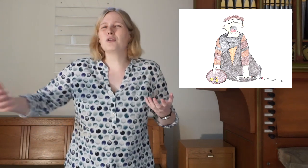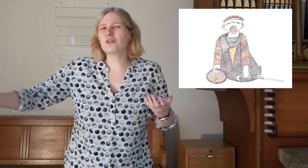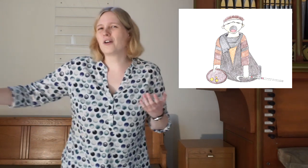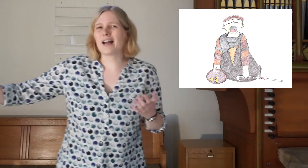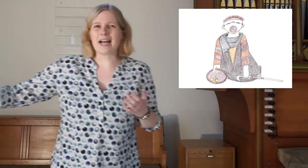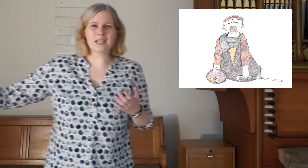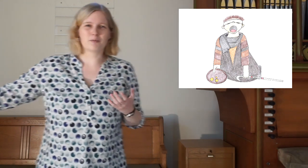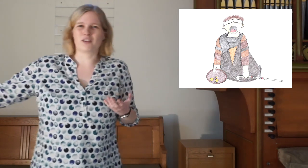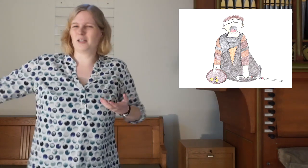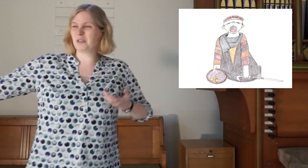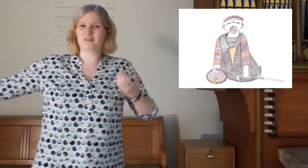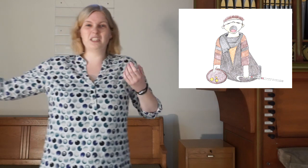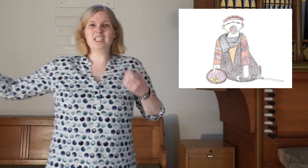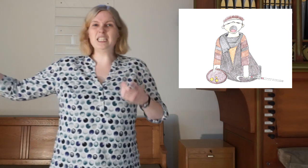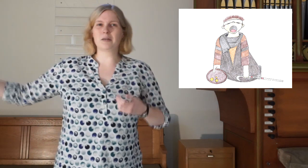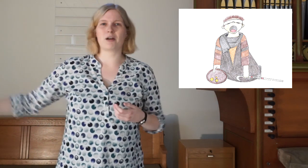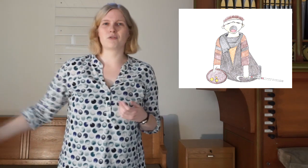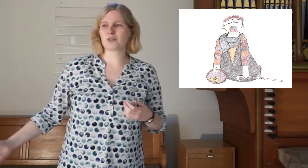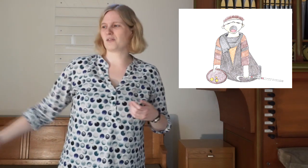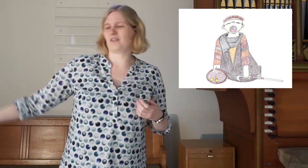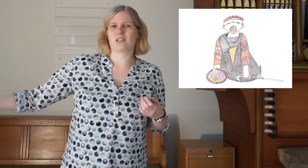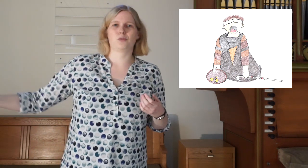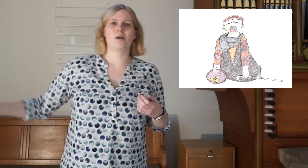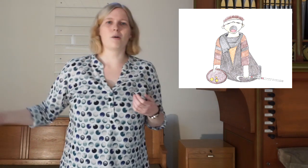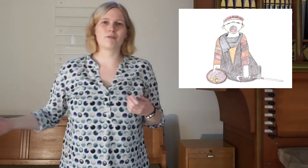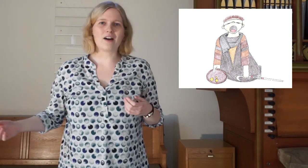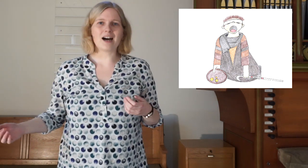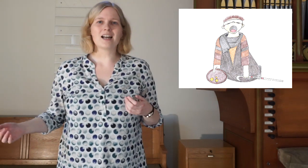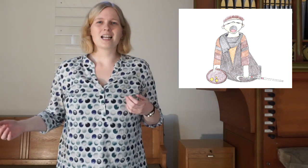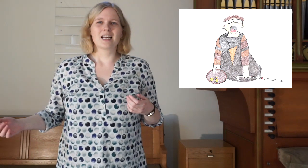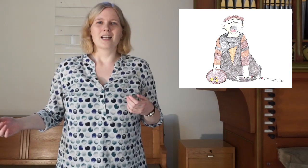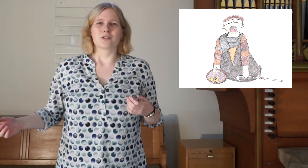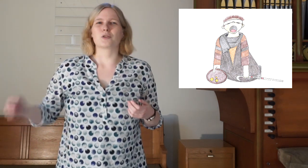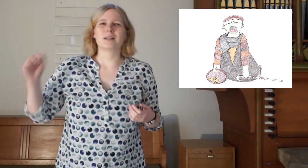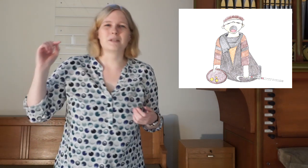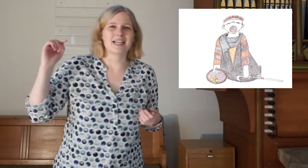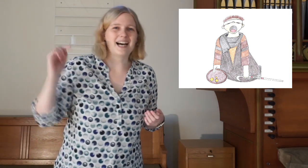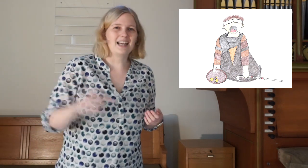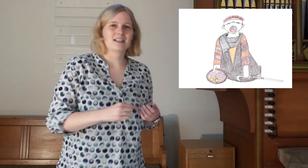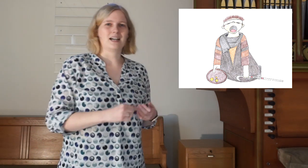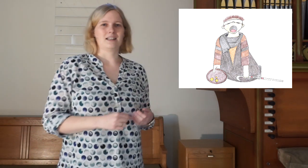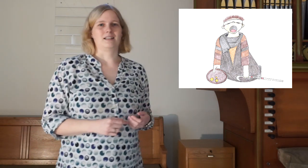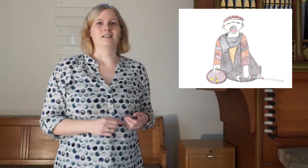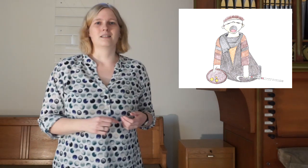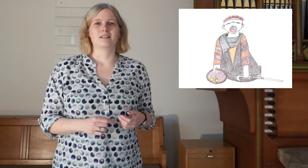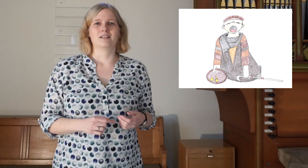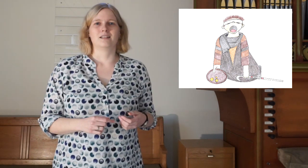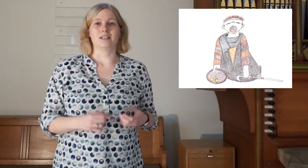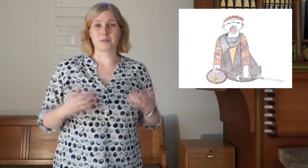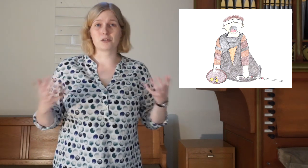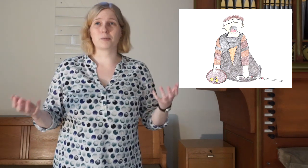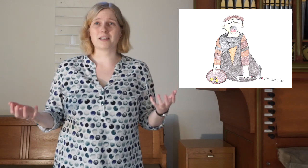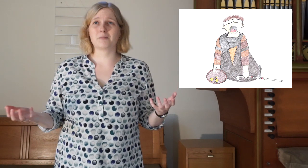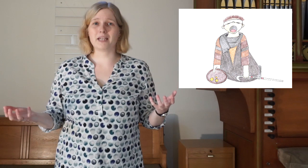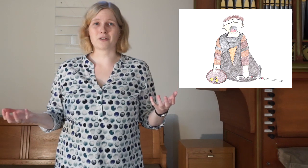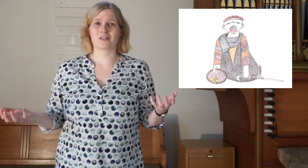wurde von einem, von dem irgendwie nie jemand wusste, wer das überhaupt war, zu dem, den alle kannten. Nämlich zu Bartimaeus.